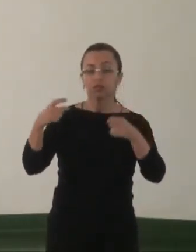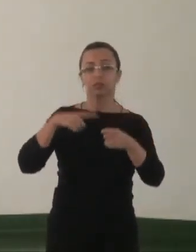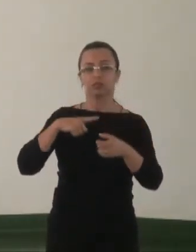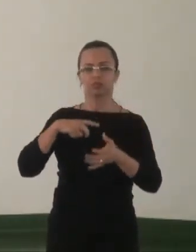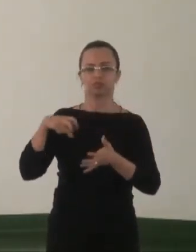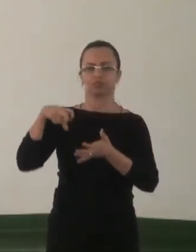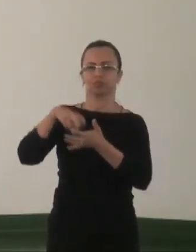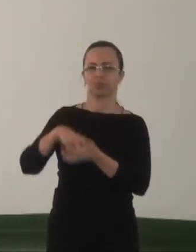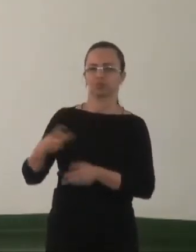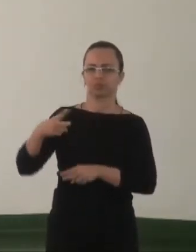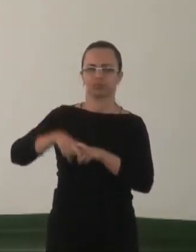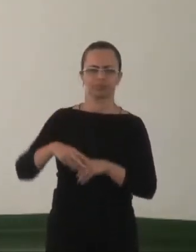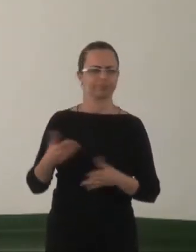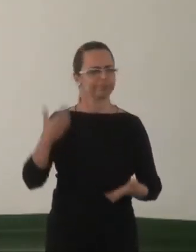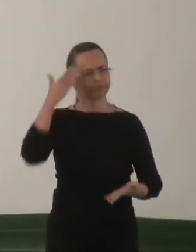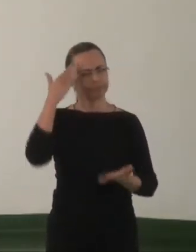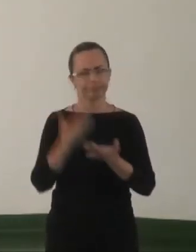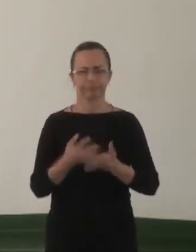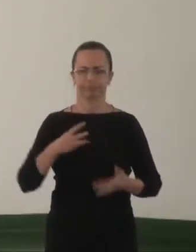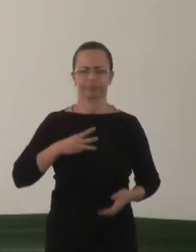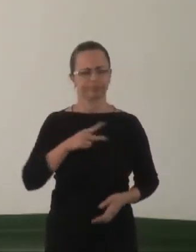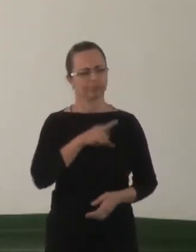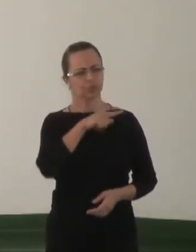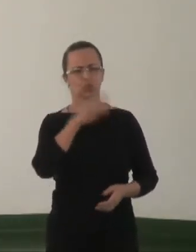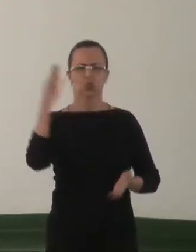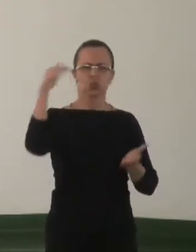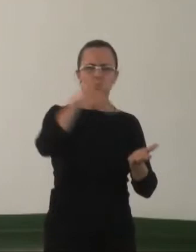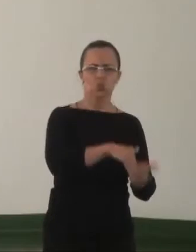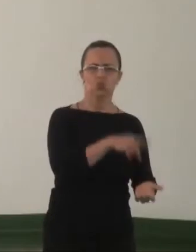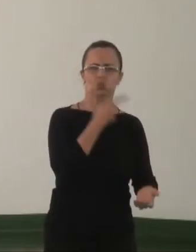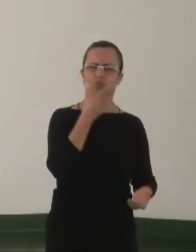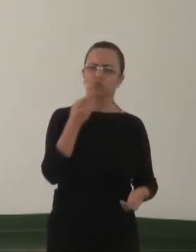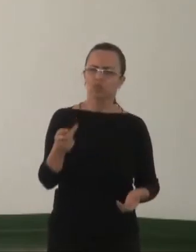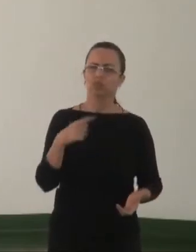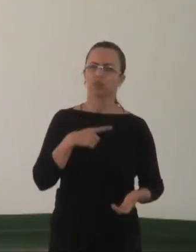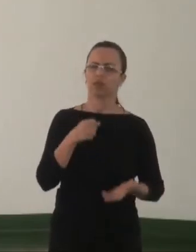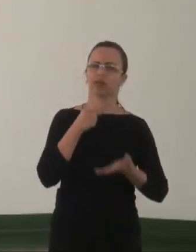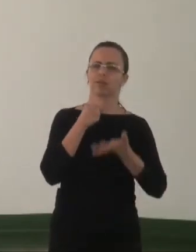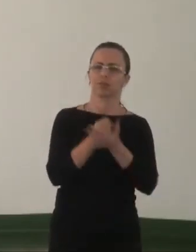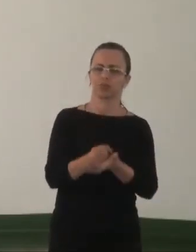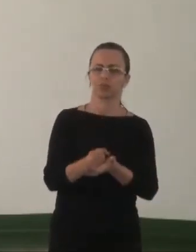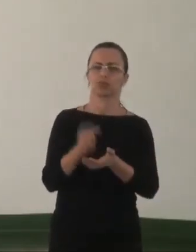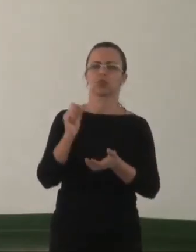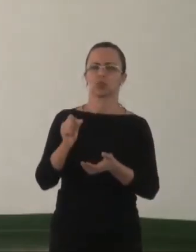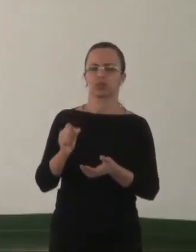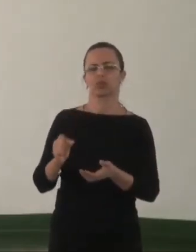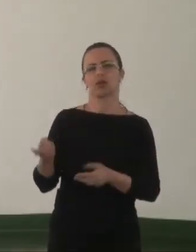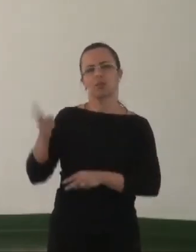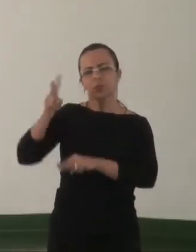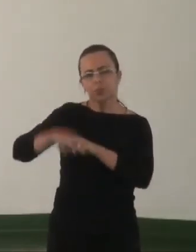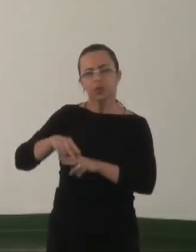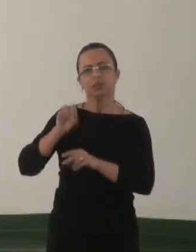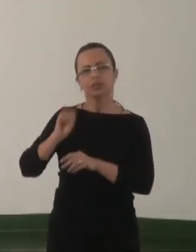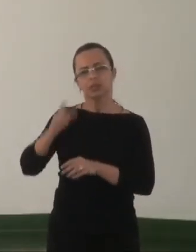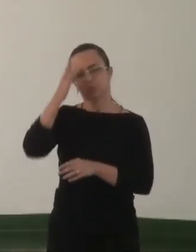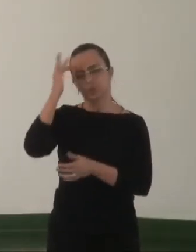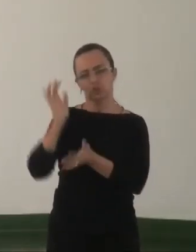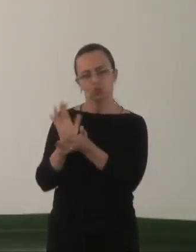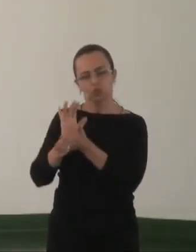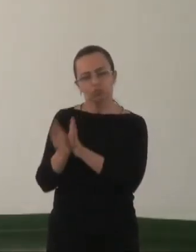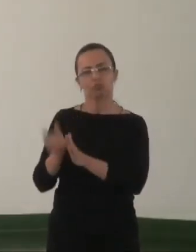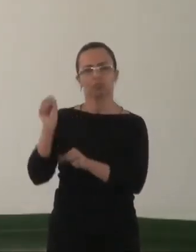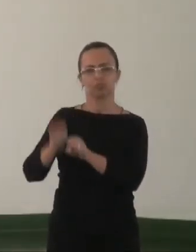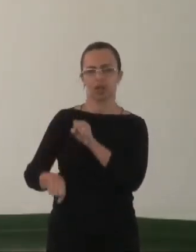Ministério Público seja a última instituição do Brasil a dizer que apoia a criminalização da homofobia nesse país.